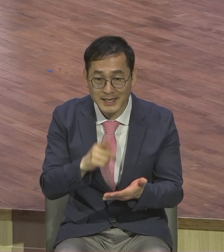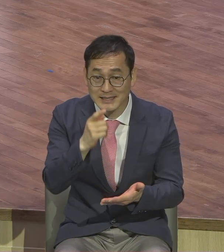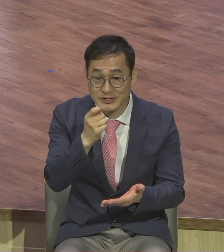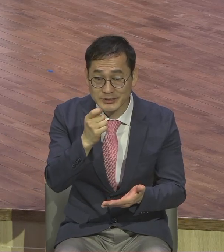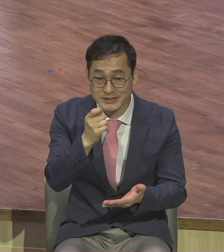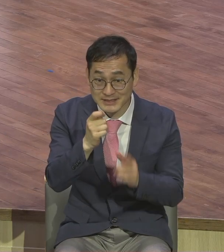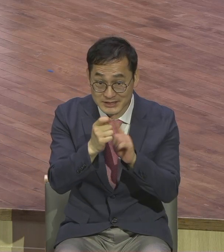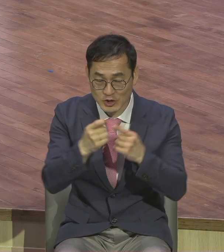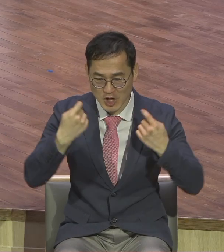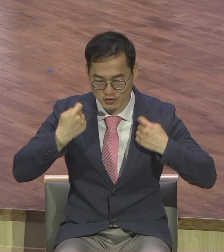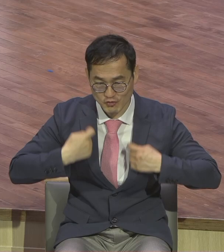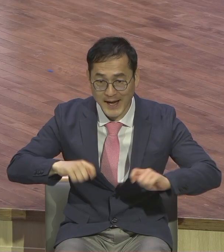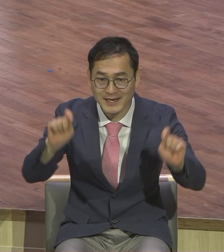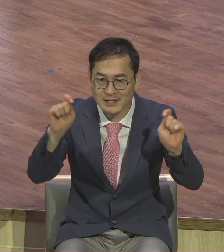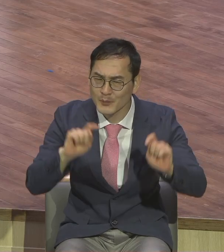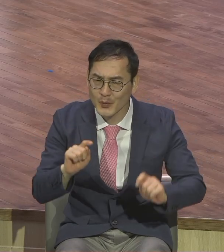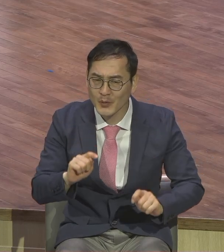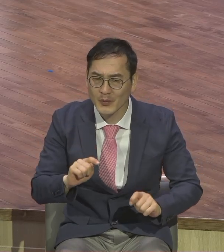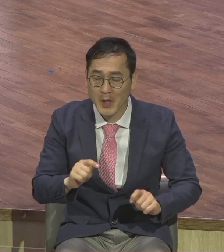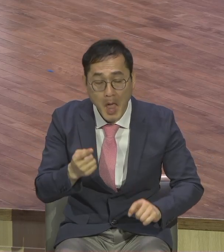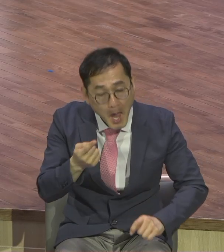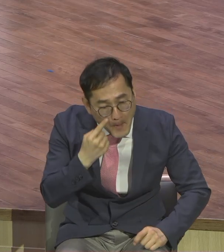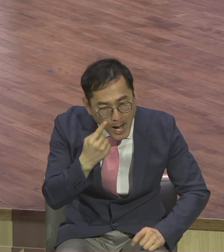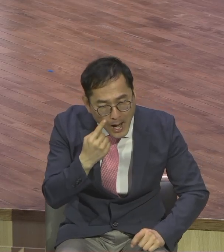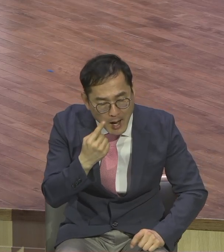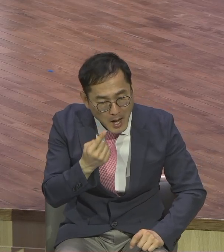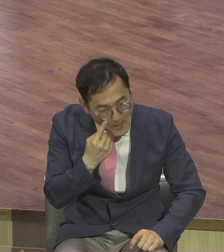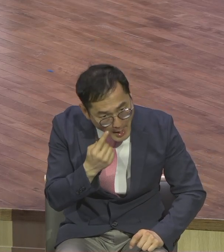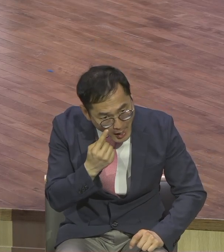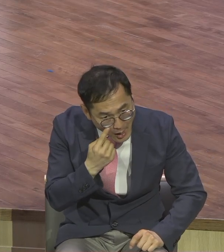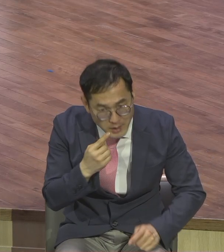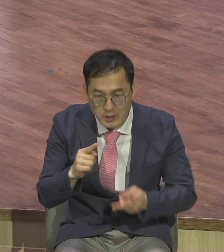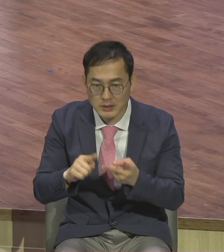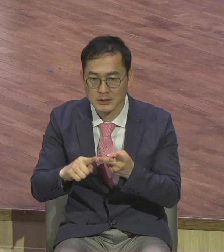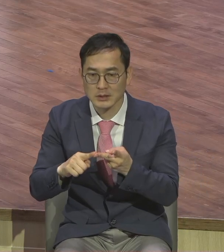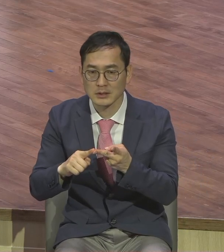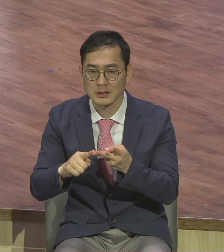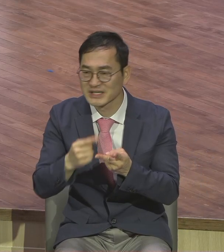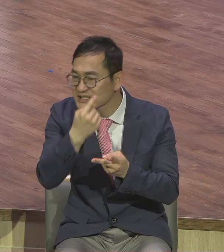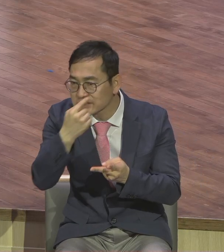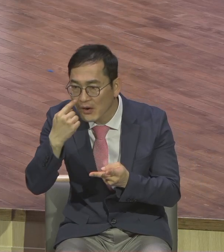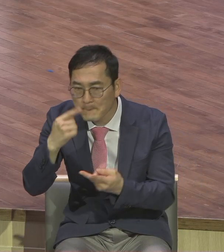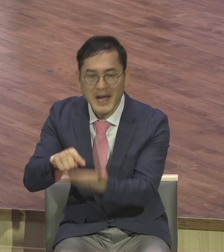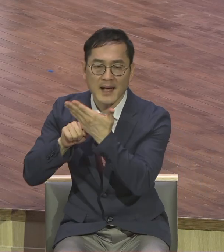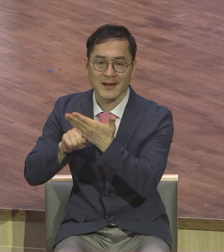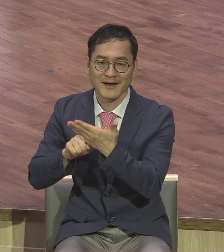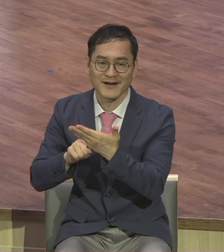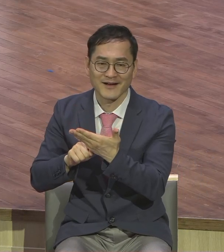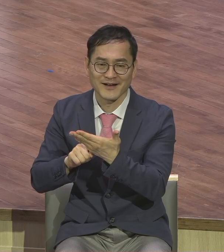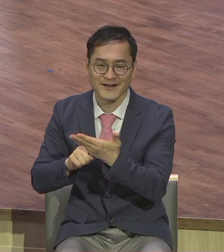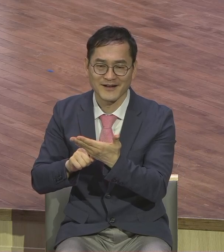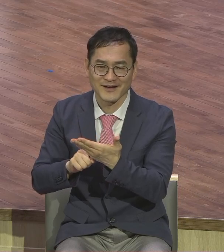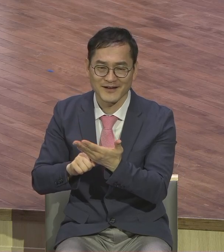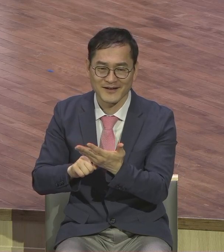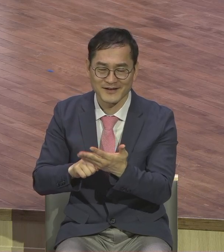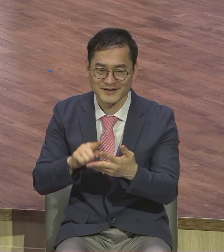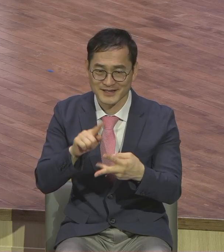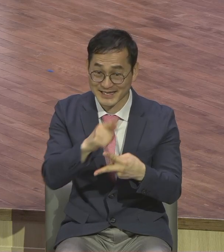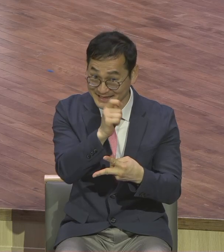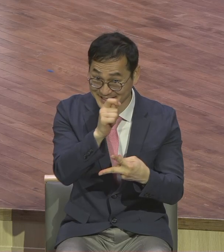말씀대로 시도했더니 바로 응답이 왔다. 무디가 실제로 하나님의 말씀을 듣고 그 삶 속에 실천을